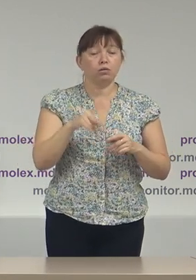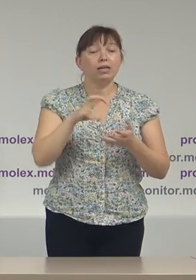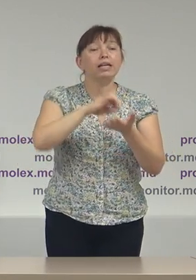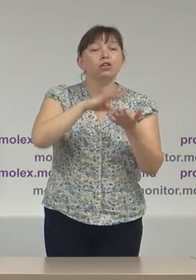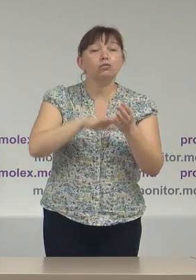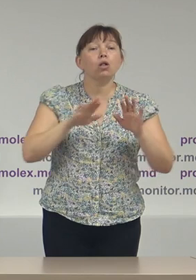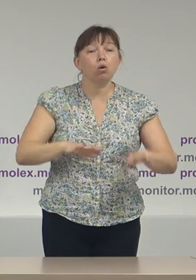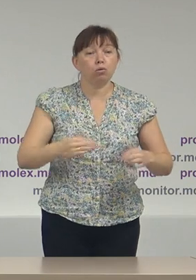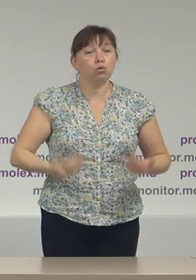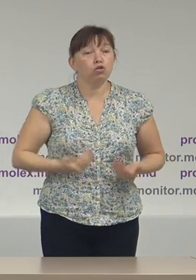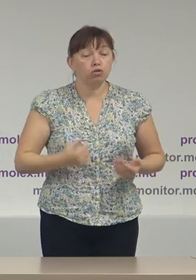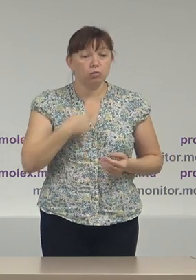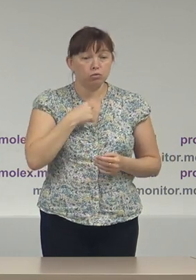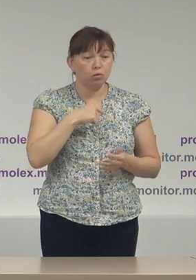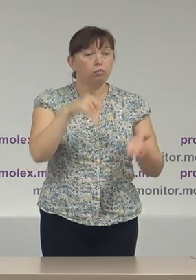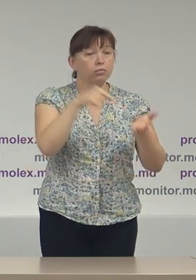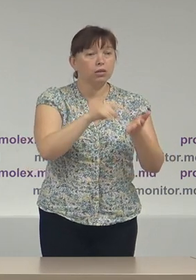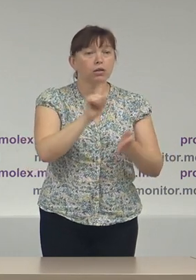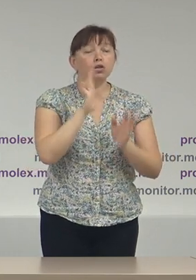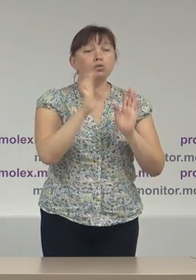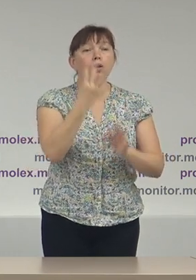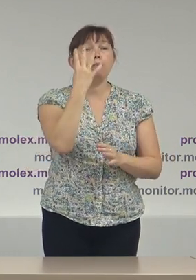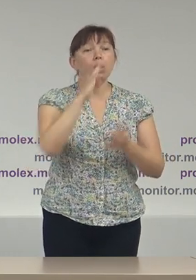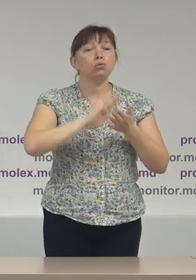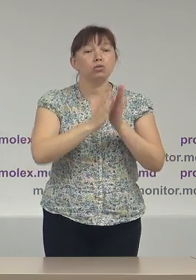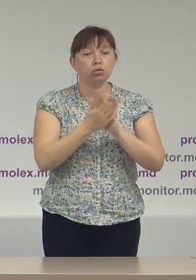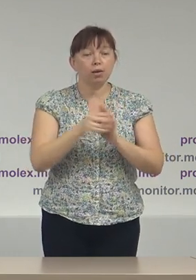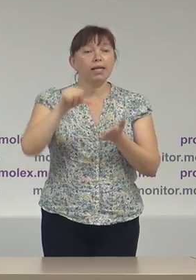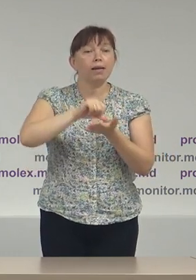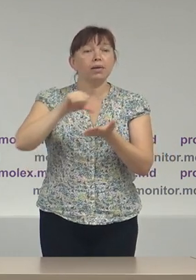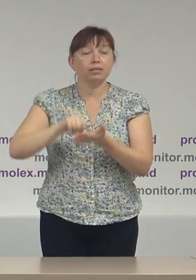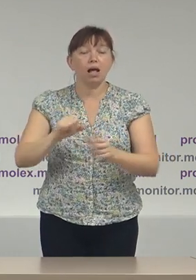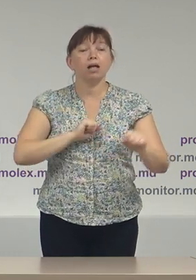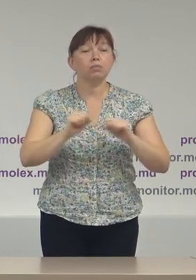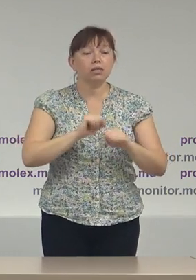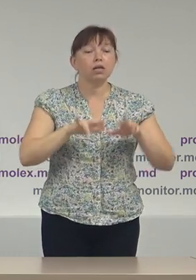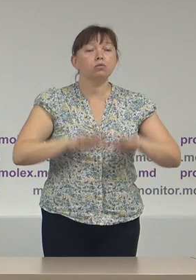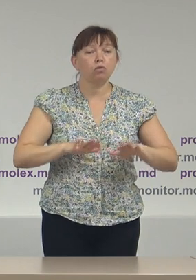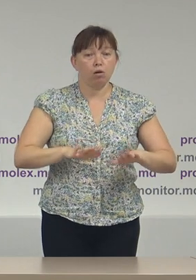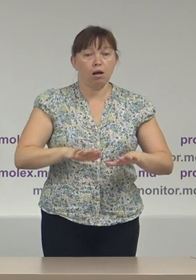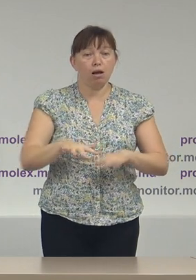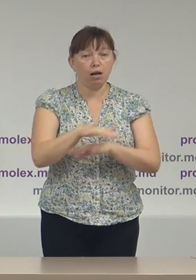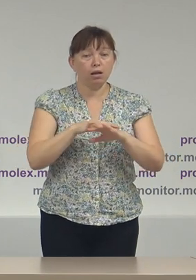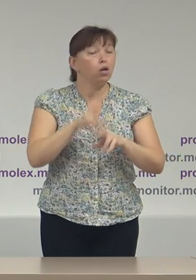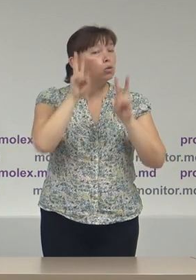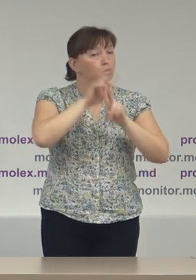ședere și am atestat că doar în patru situații reprezentanții administrațiilor publice locale nu cunoșteau despre acest